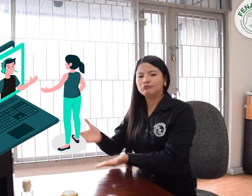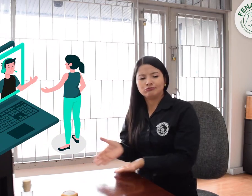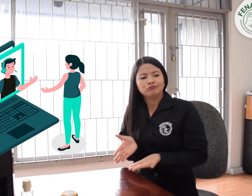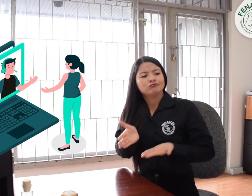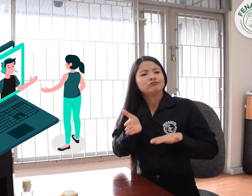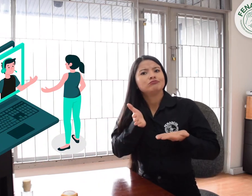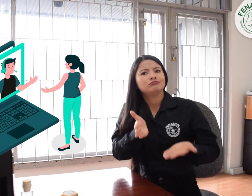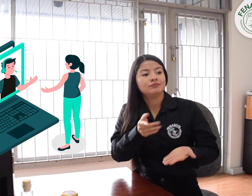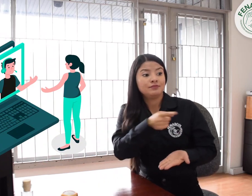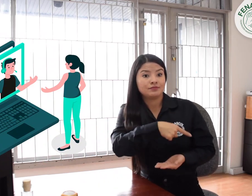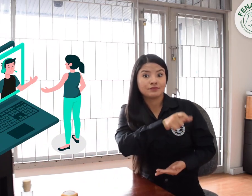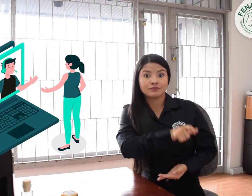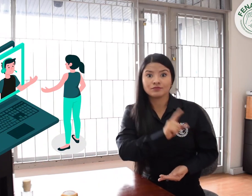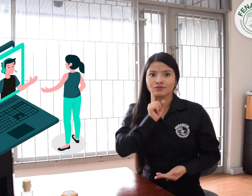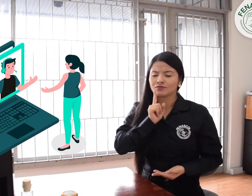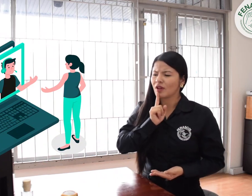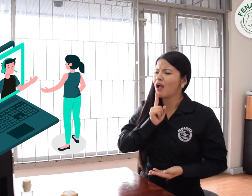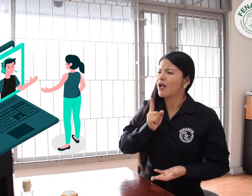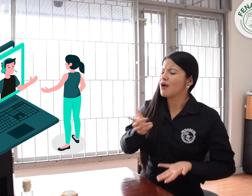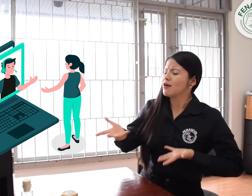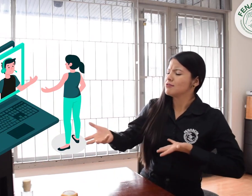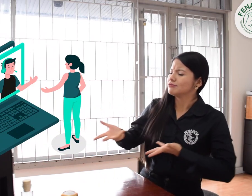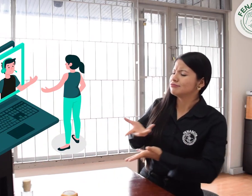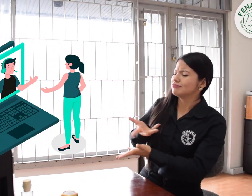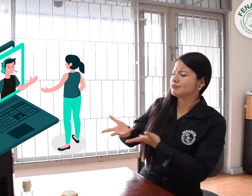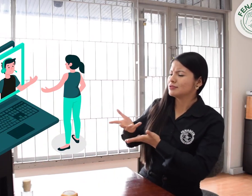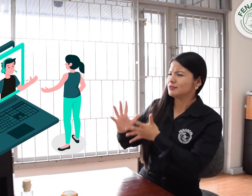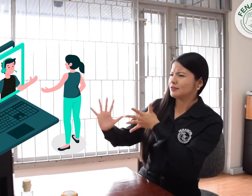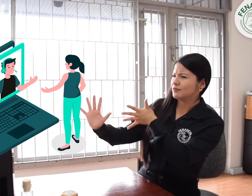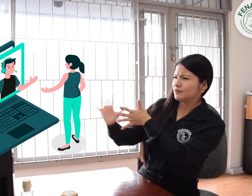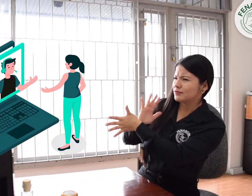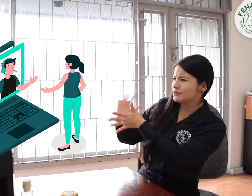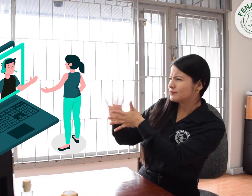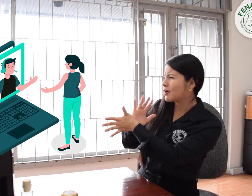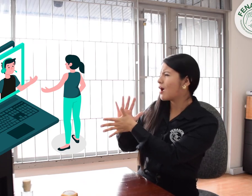servicio de interpretación y poder brindar información de manera clara.